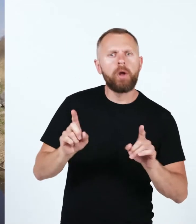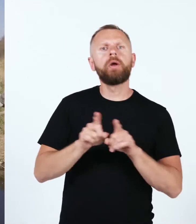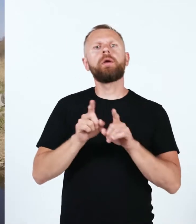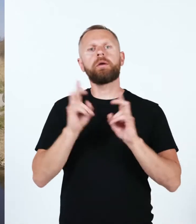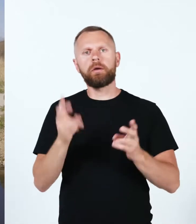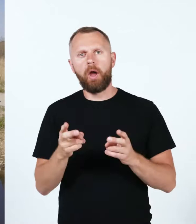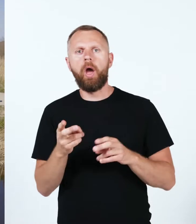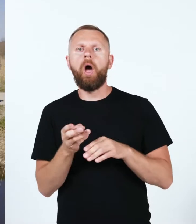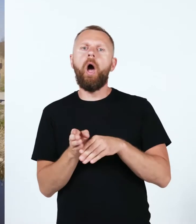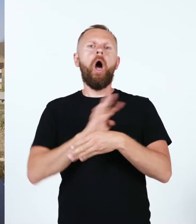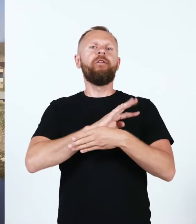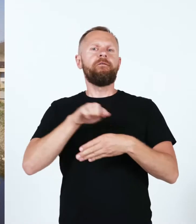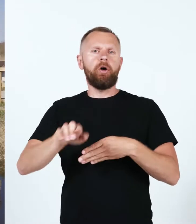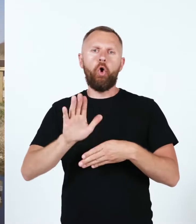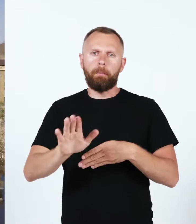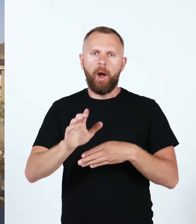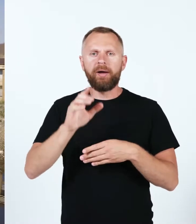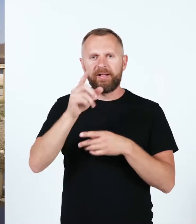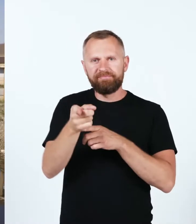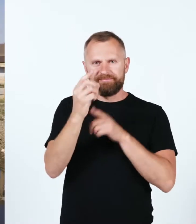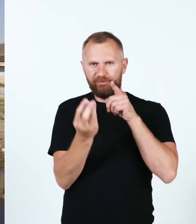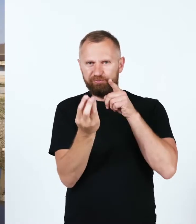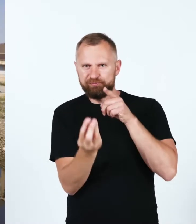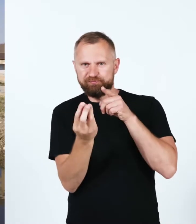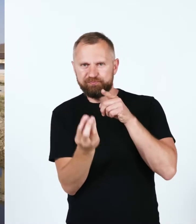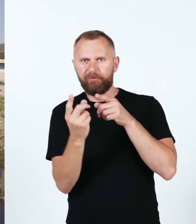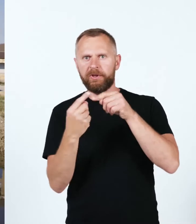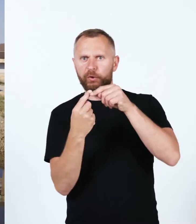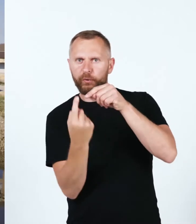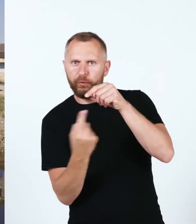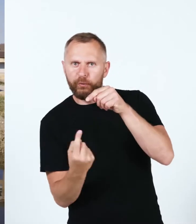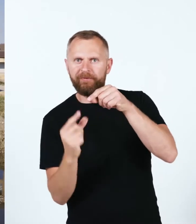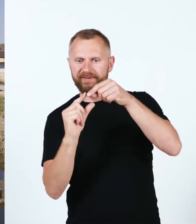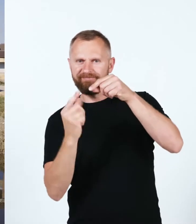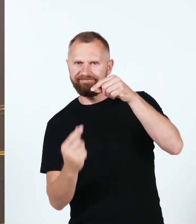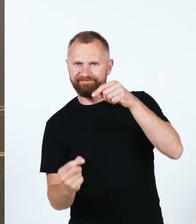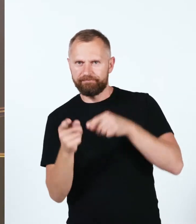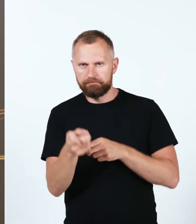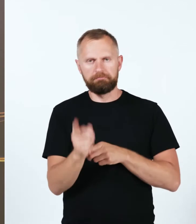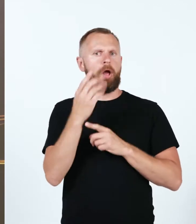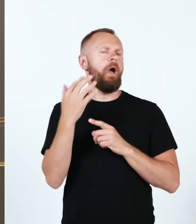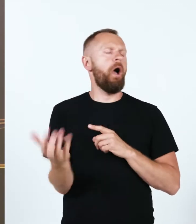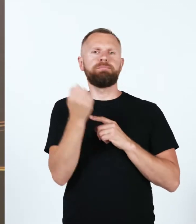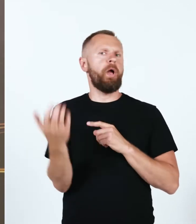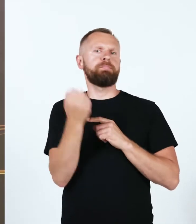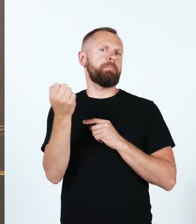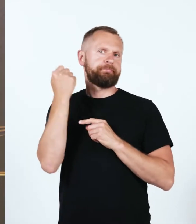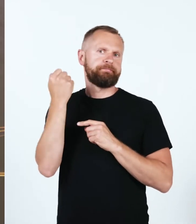muidugi tuleb üles veida afena jaoks kõige afatlevamad landid. Neile meeldivad nii woblerid kui pöörlevad landid.